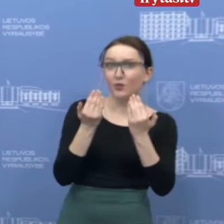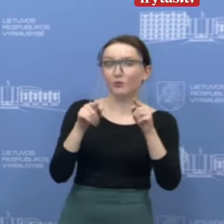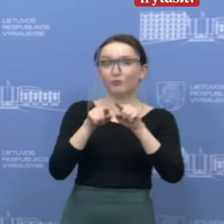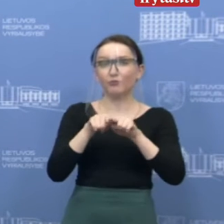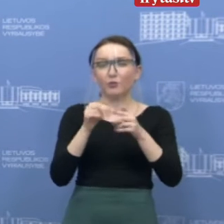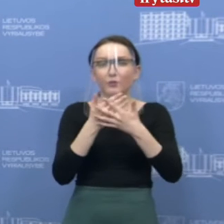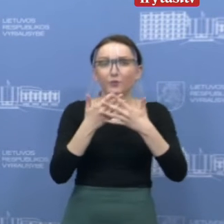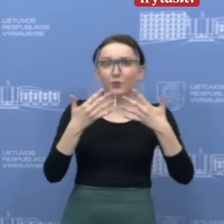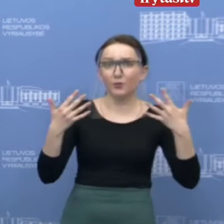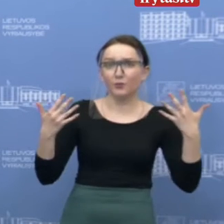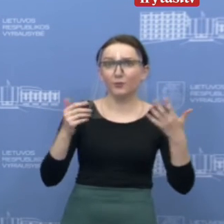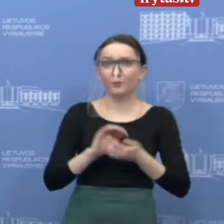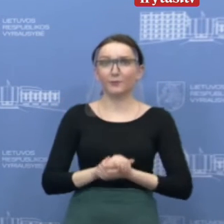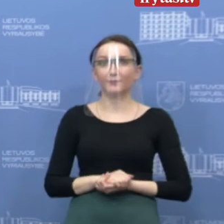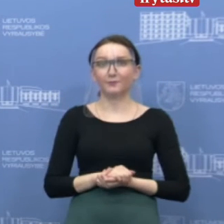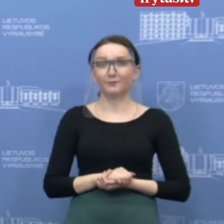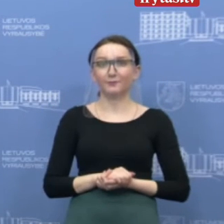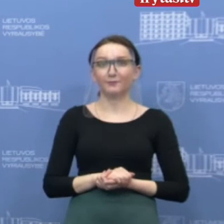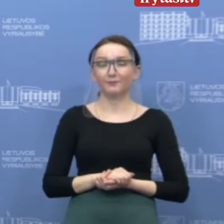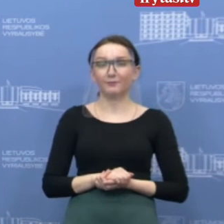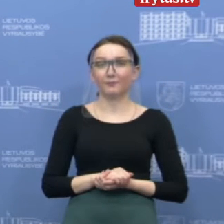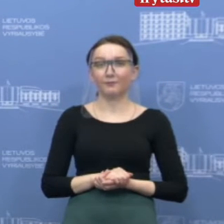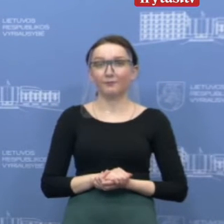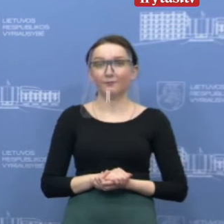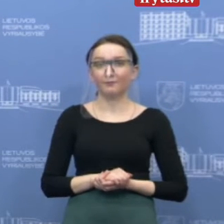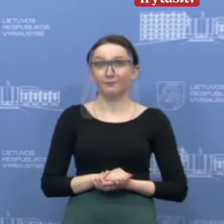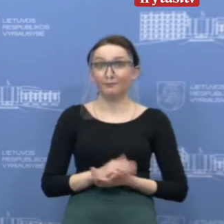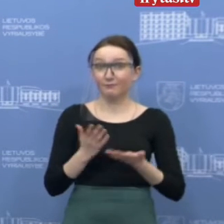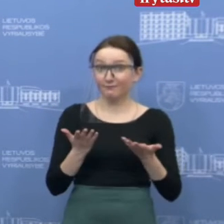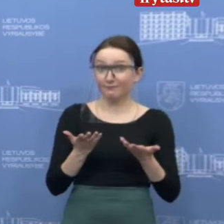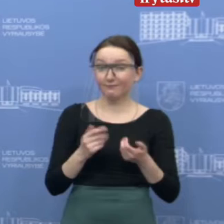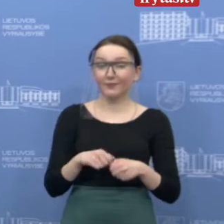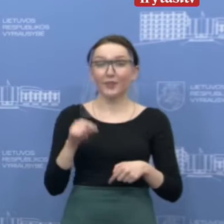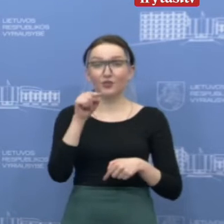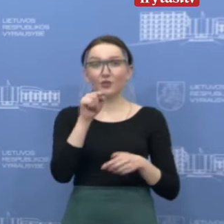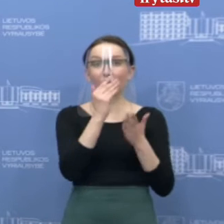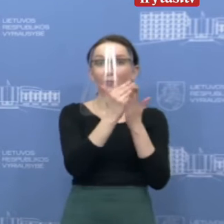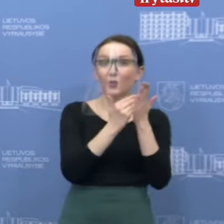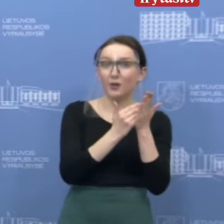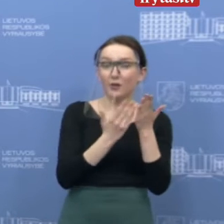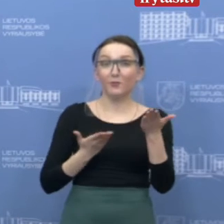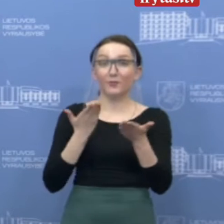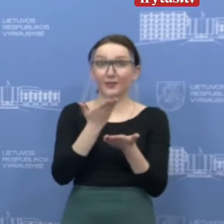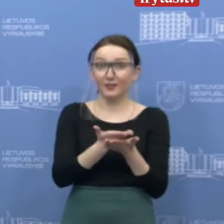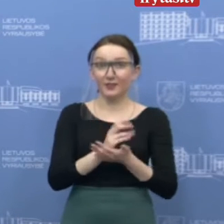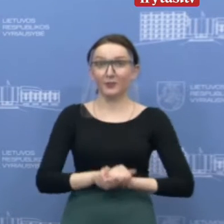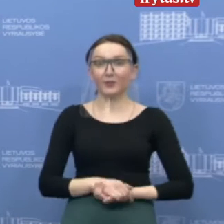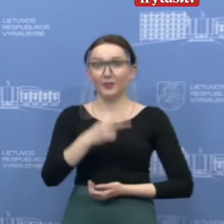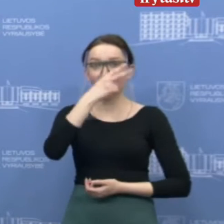o taip pat daugybę kitų funkcijų turinti. Taigi, šitą programėlę pristato